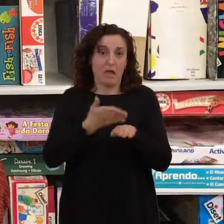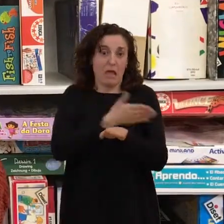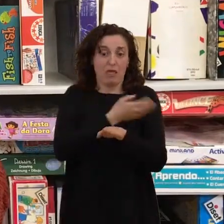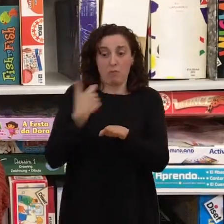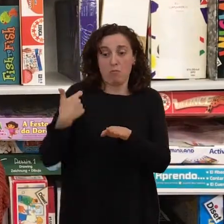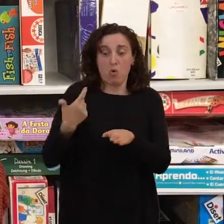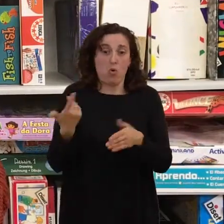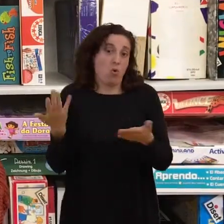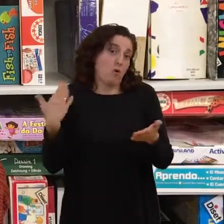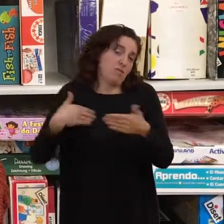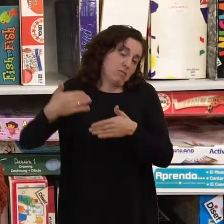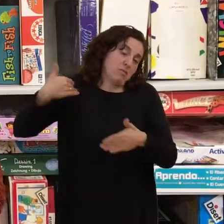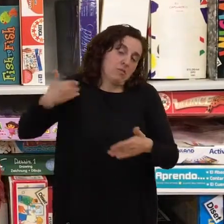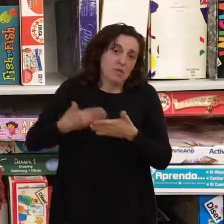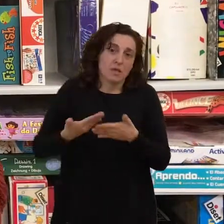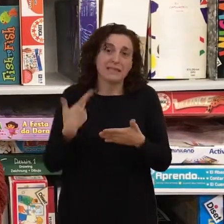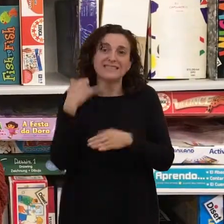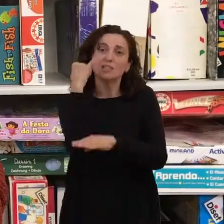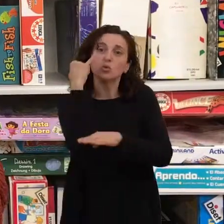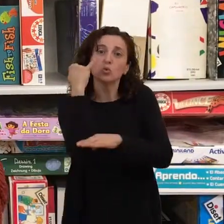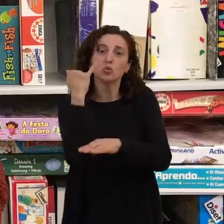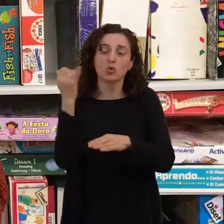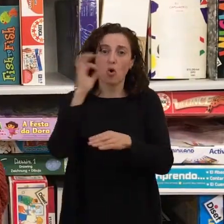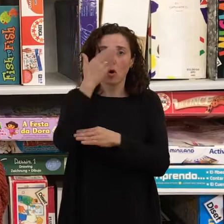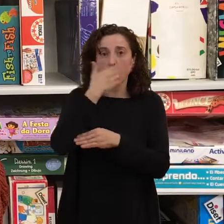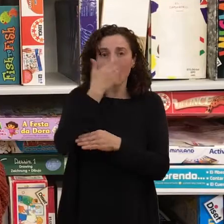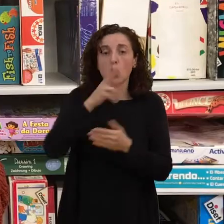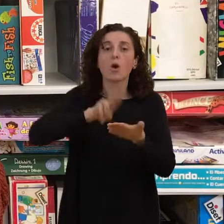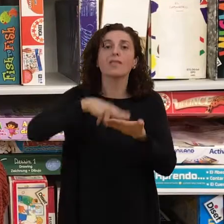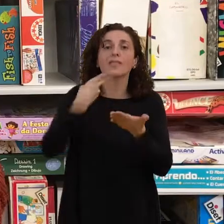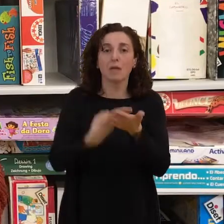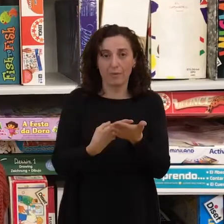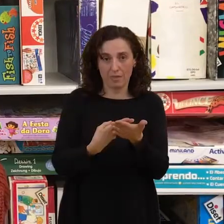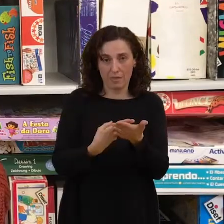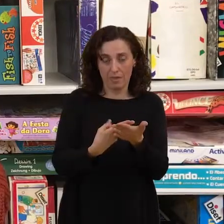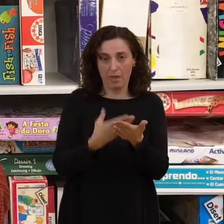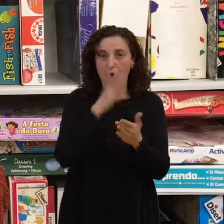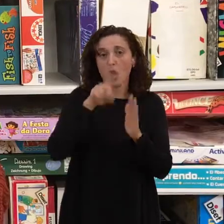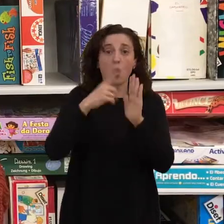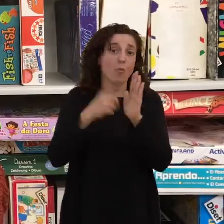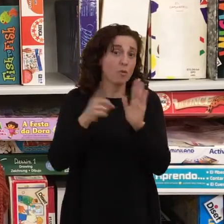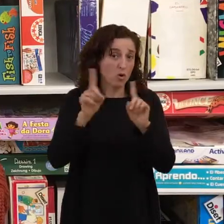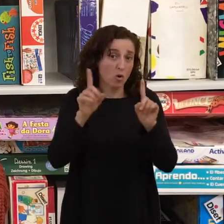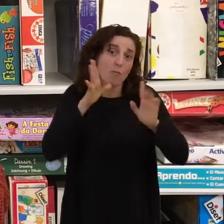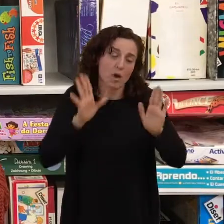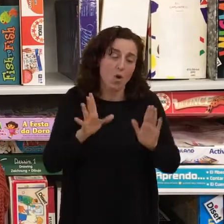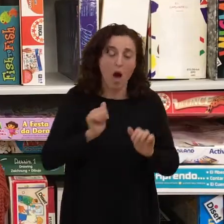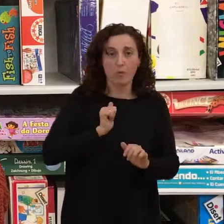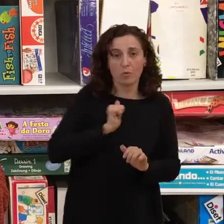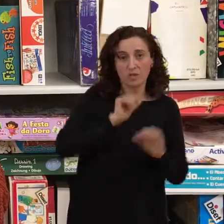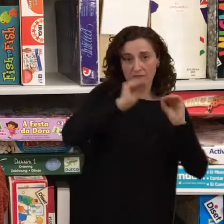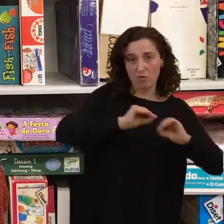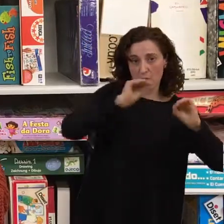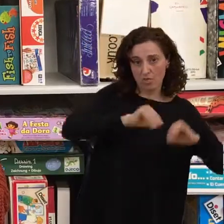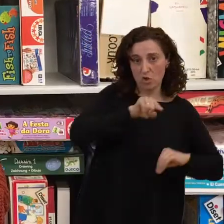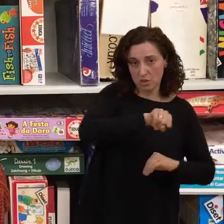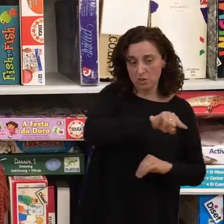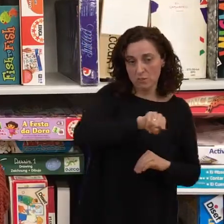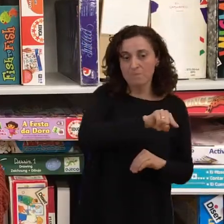intérprete de lengua de signos en los institutos, en las escuelas y pueden aprovechar esa formación. ¿En qué consiste esa labor de acompañamiento